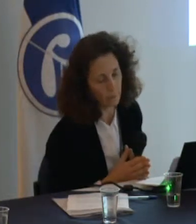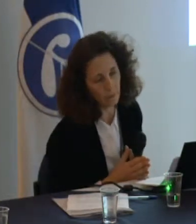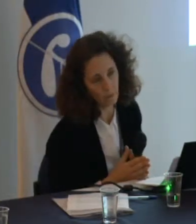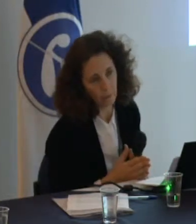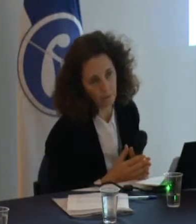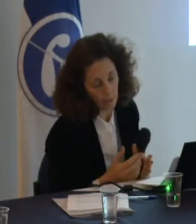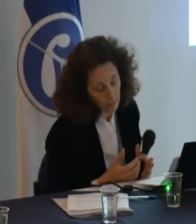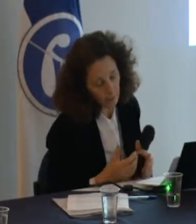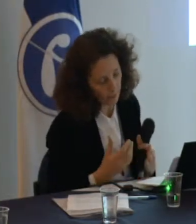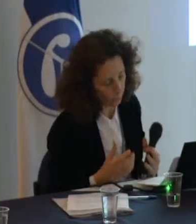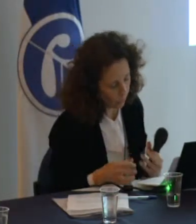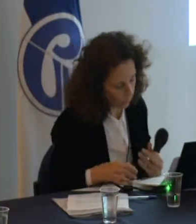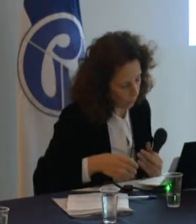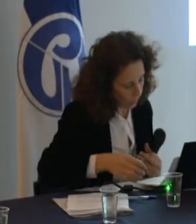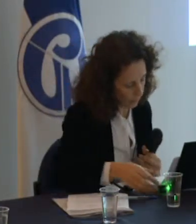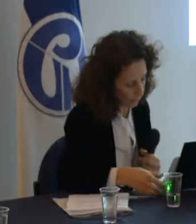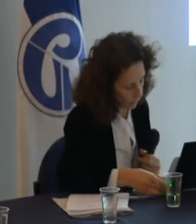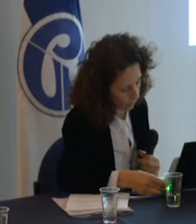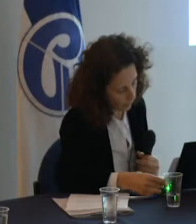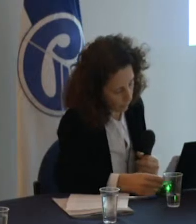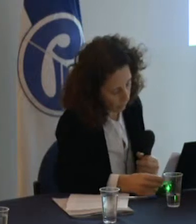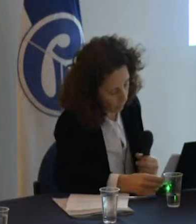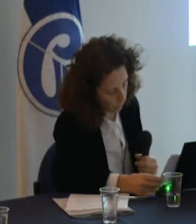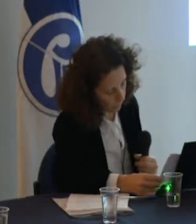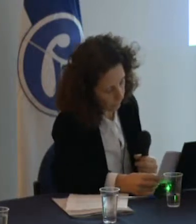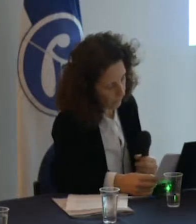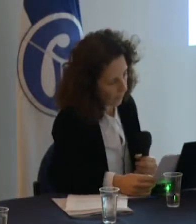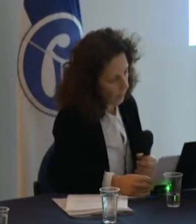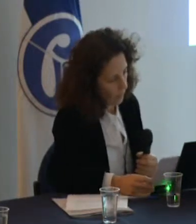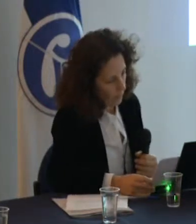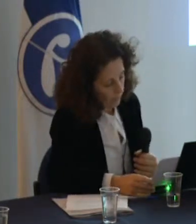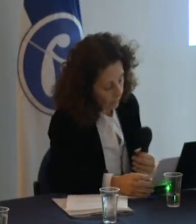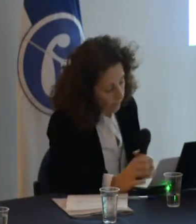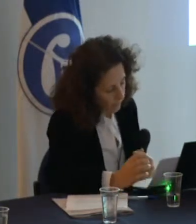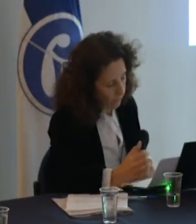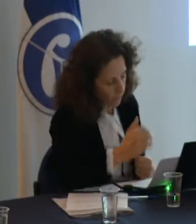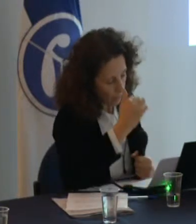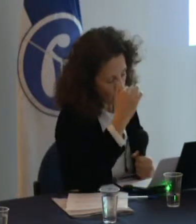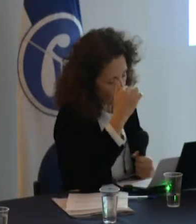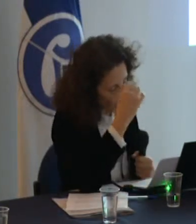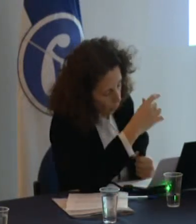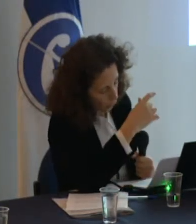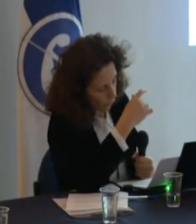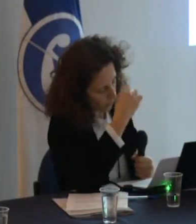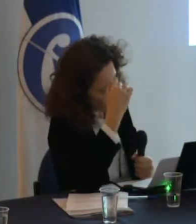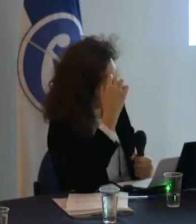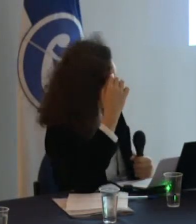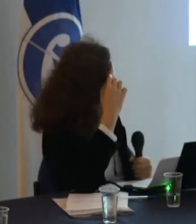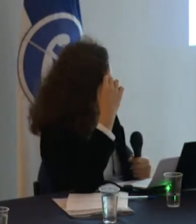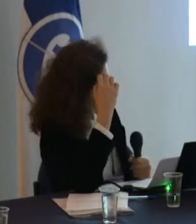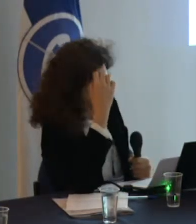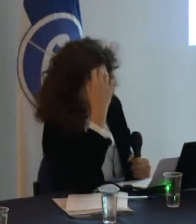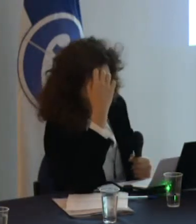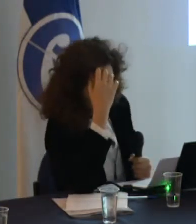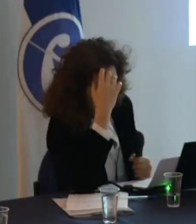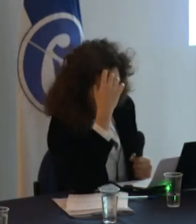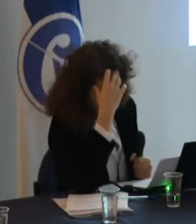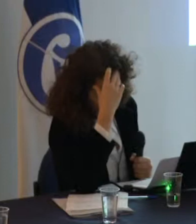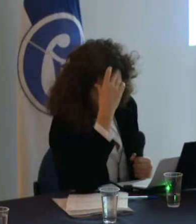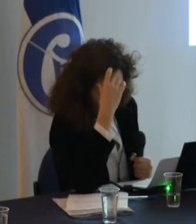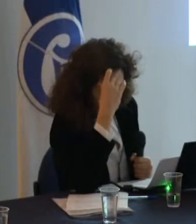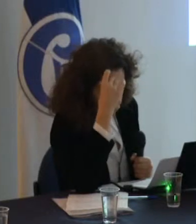estatal consistente en la educación patriótica del pueblo si desagregamos todos los sentidos